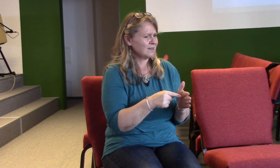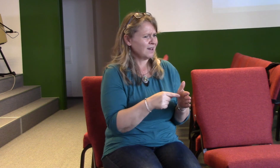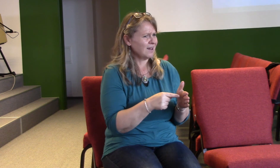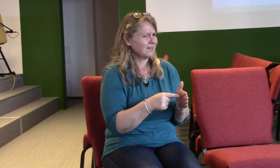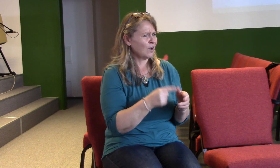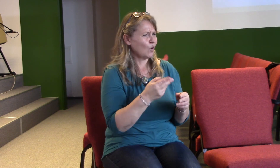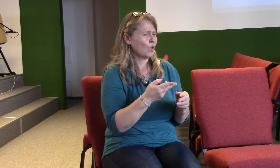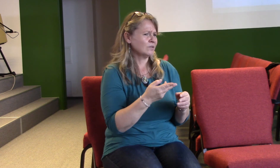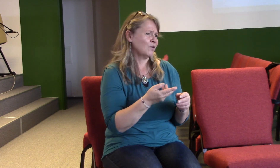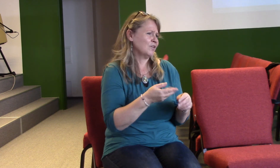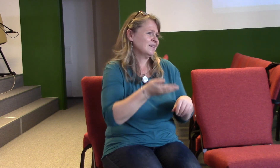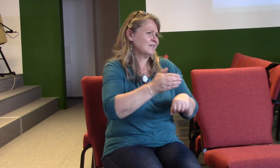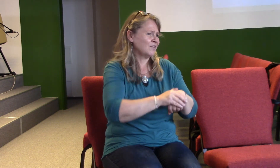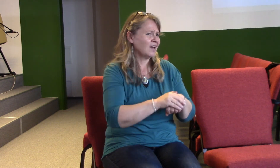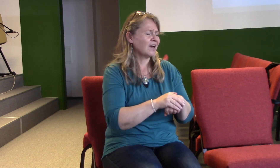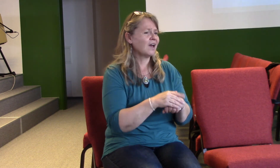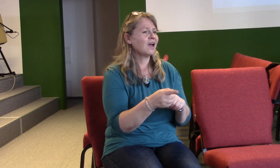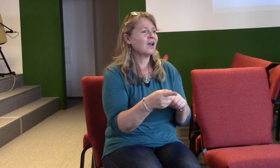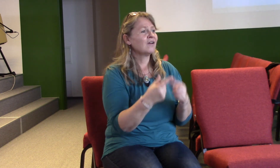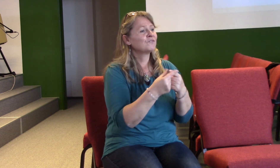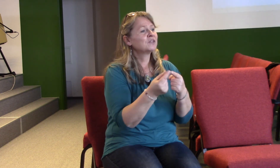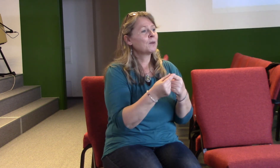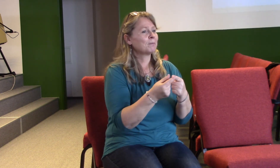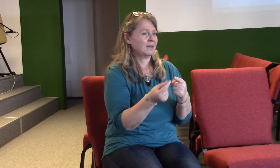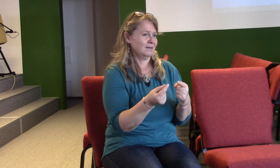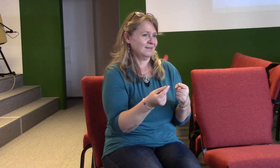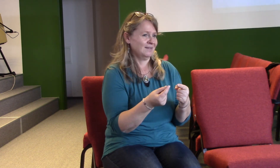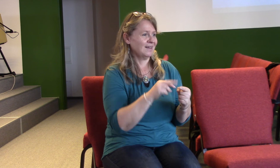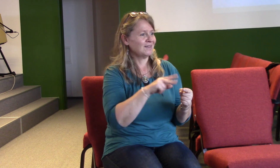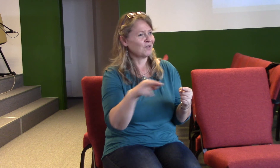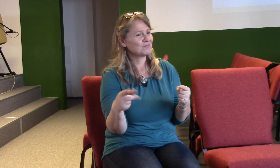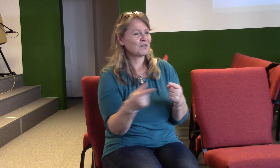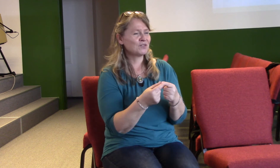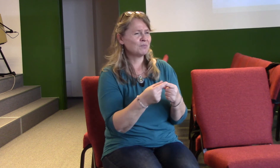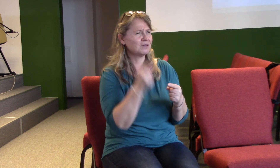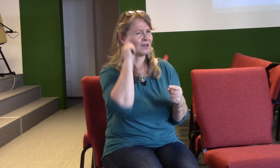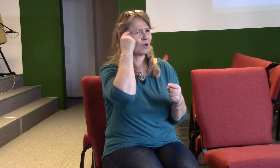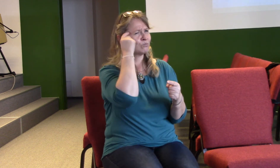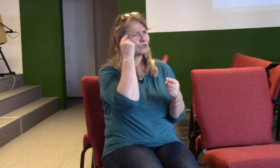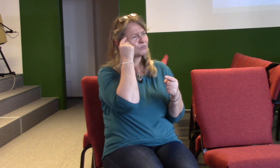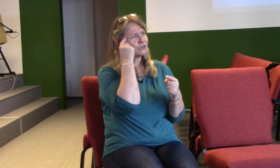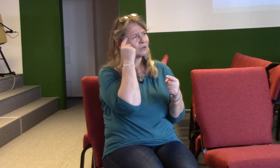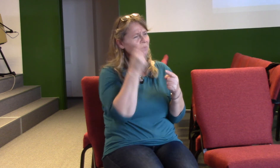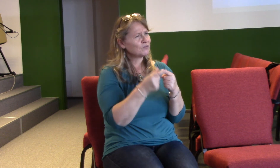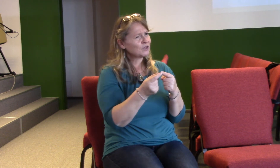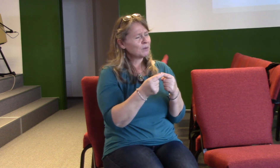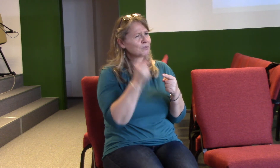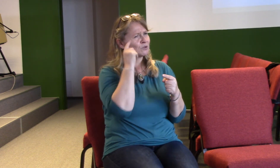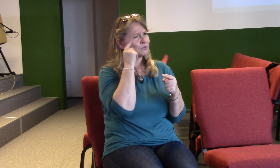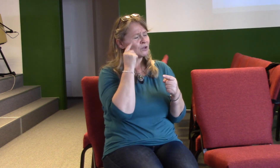kázání, že se vyprávějí vtipy. A tak jsem zalovil pamětí. A jeden vtip ještě